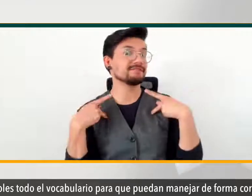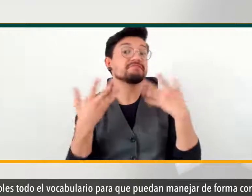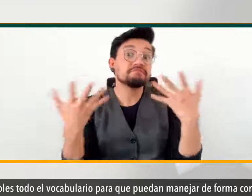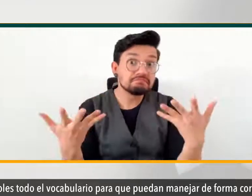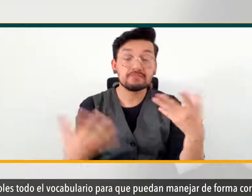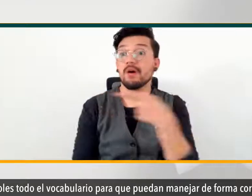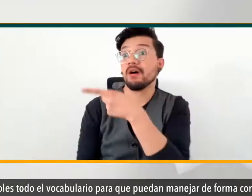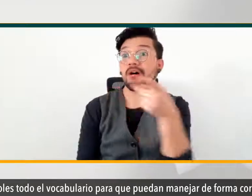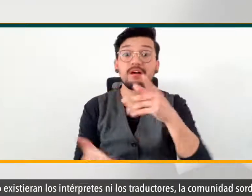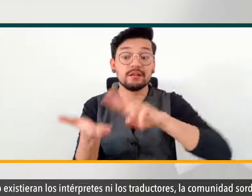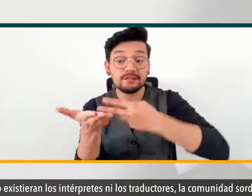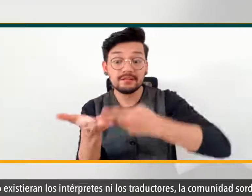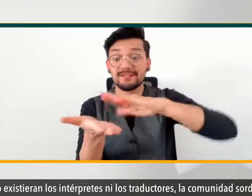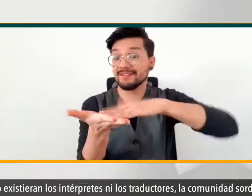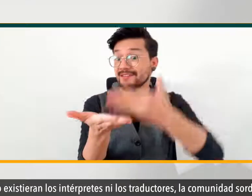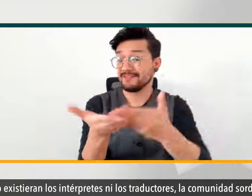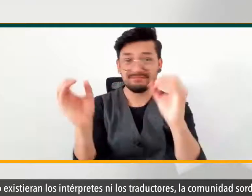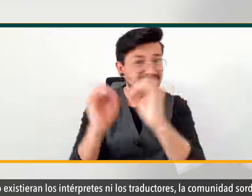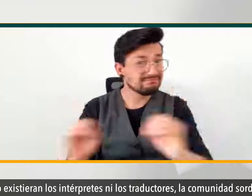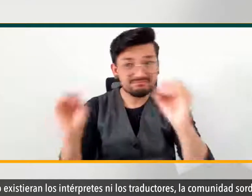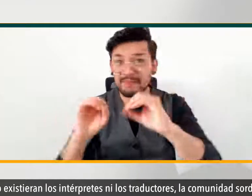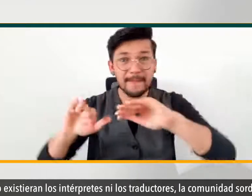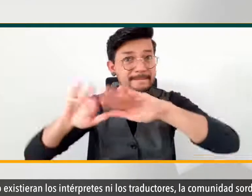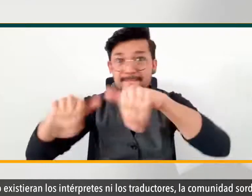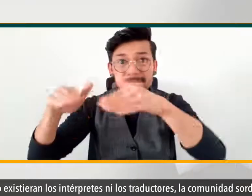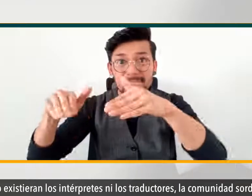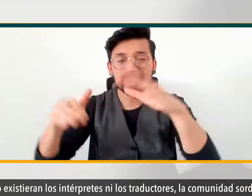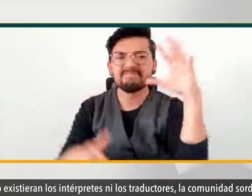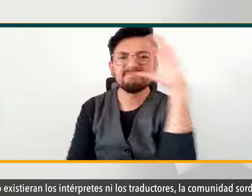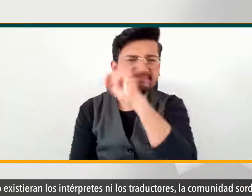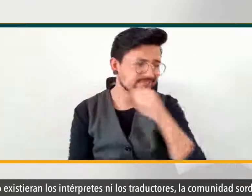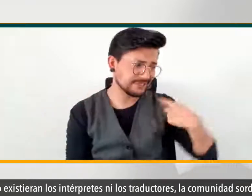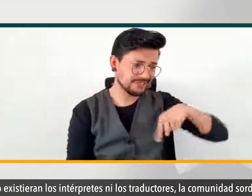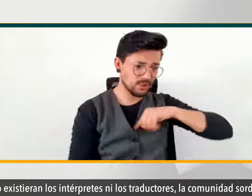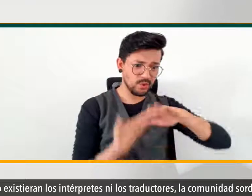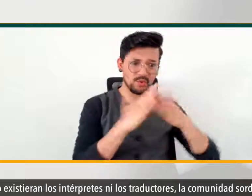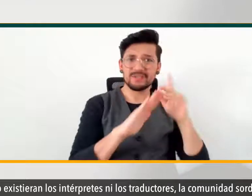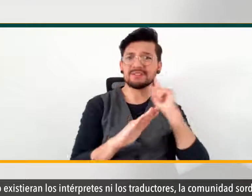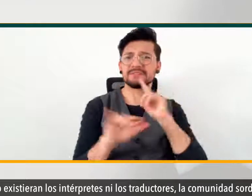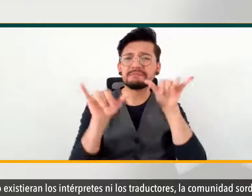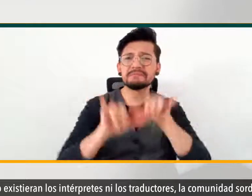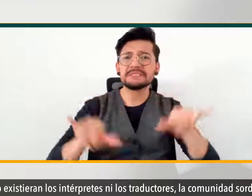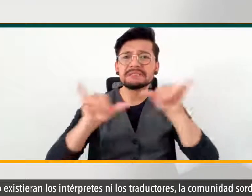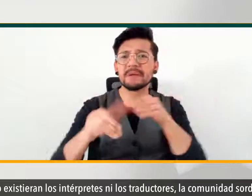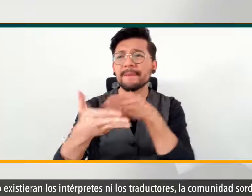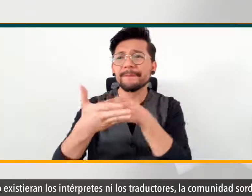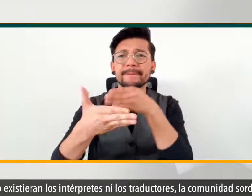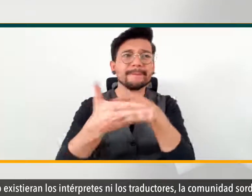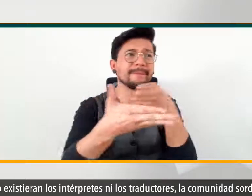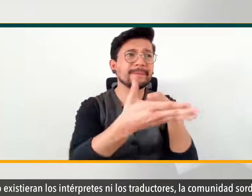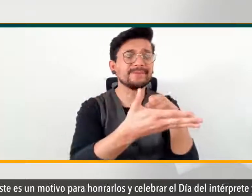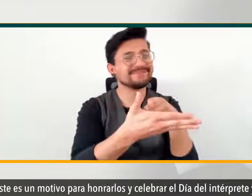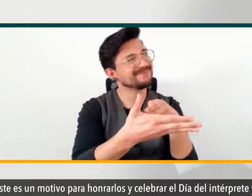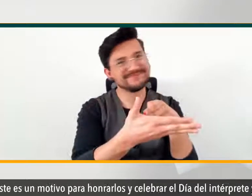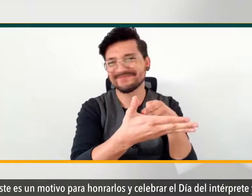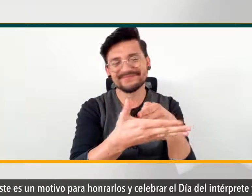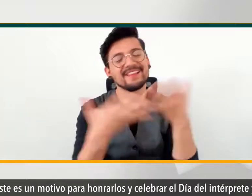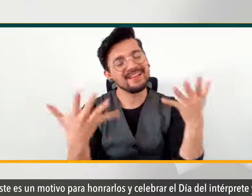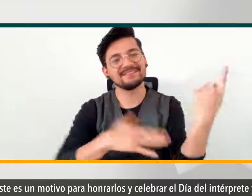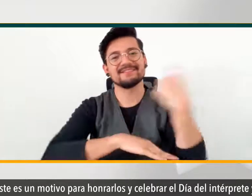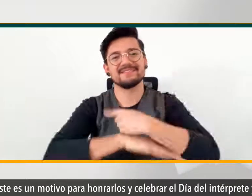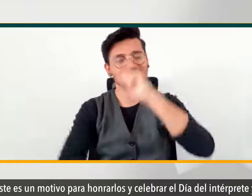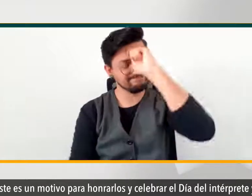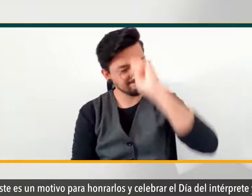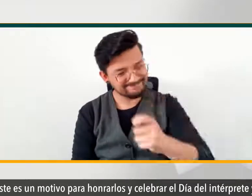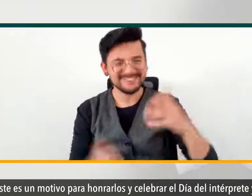en nuestra vida. Si no existieron los intérpretes ni los traductores, la comunidad sorda se vería enfrentada a muchas barreras. Así que este